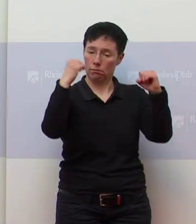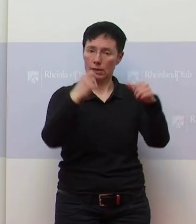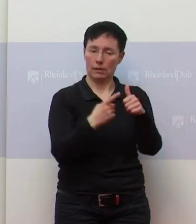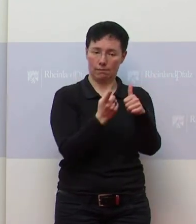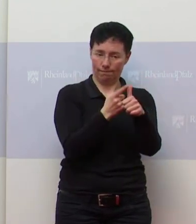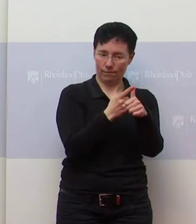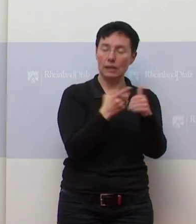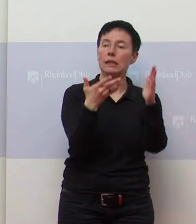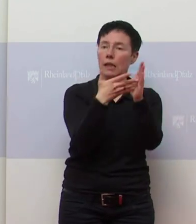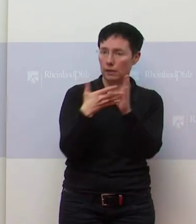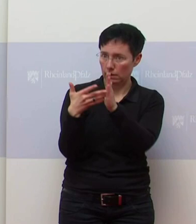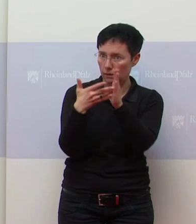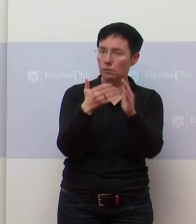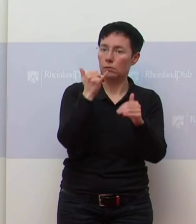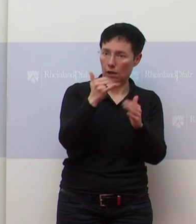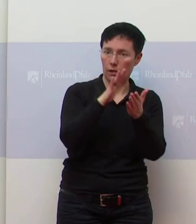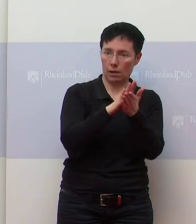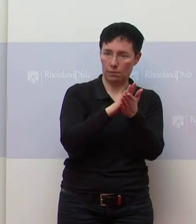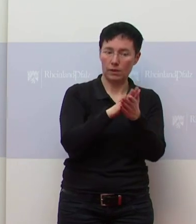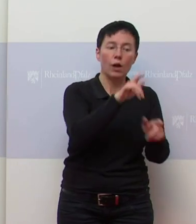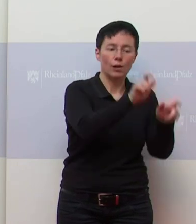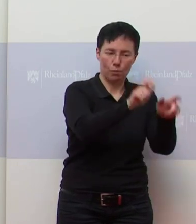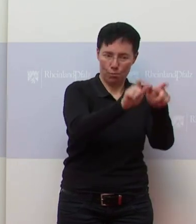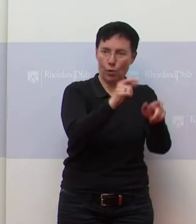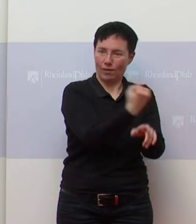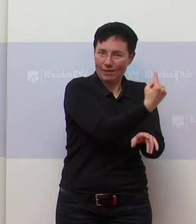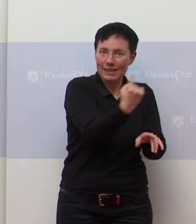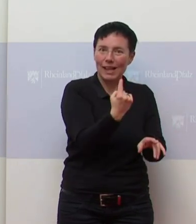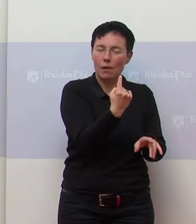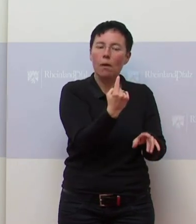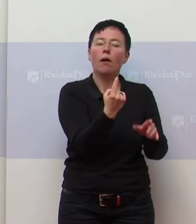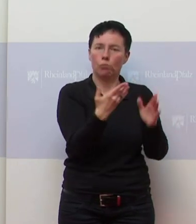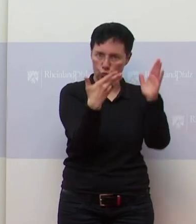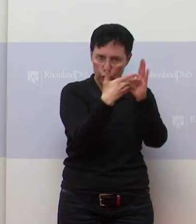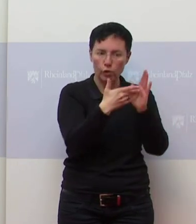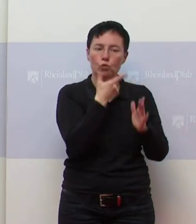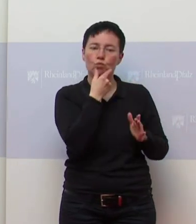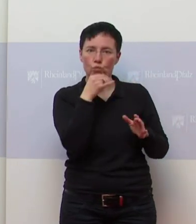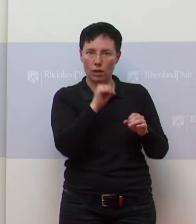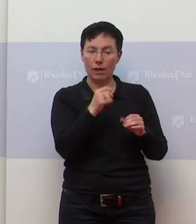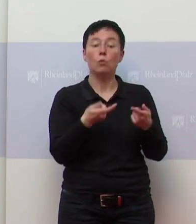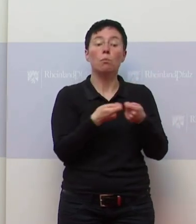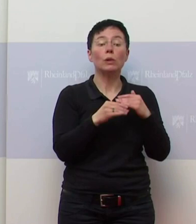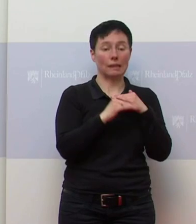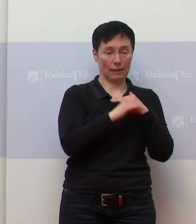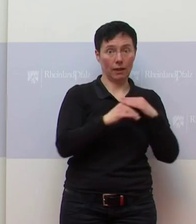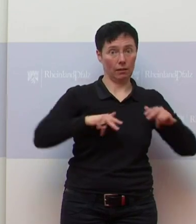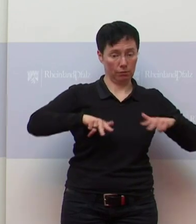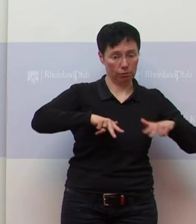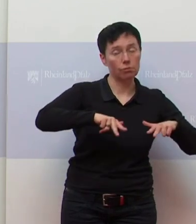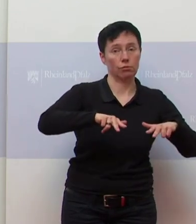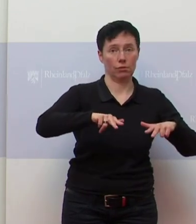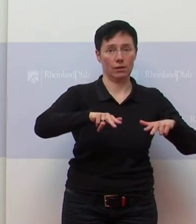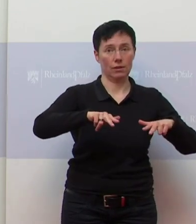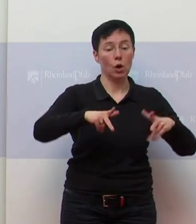Testen funktionieren ja. Das ist der eine Test, der Bürgertest, die wir, die Infrastruktur, die Länder schaffen. Ich will es mal einmal sagen. Die Länder